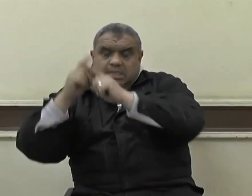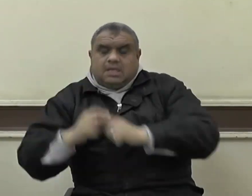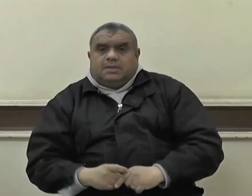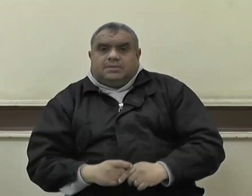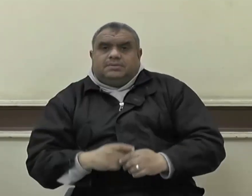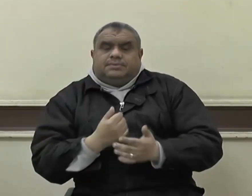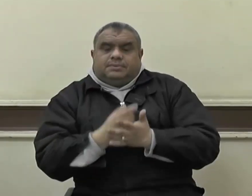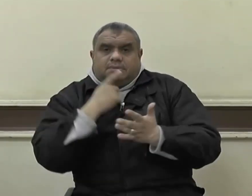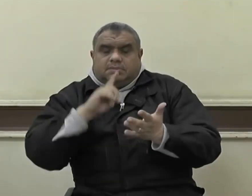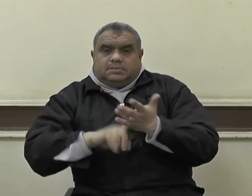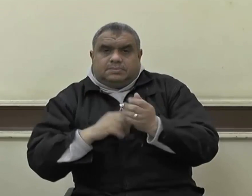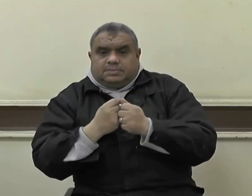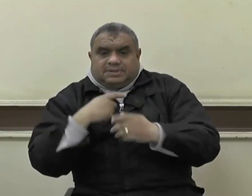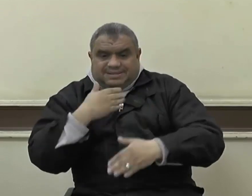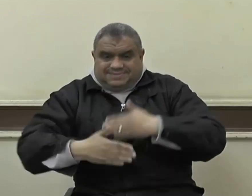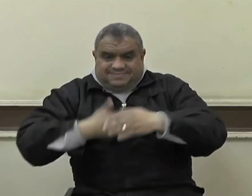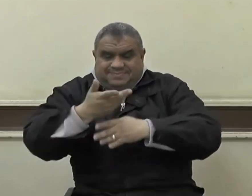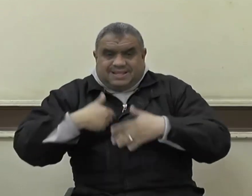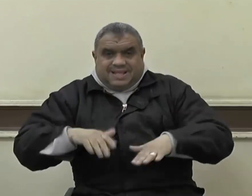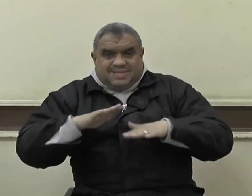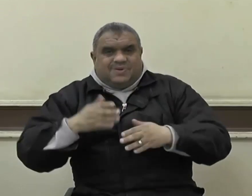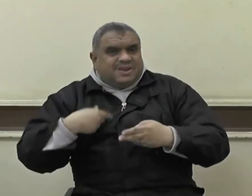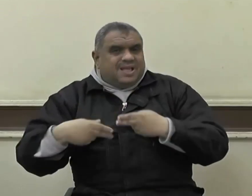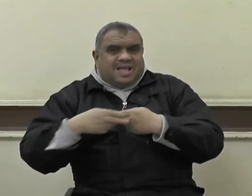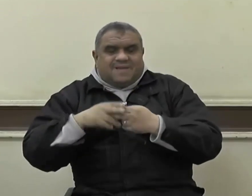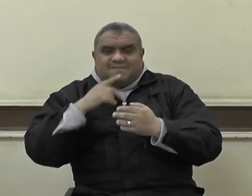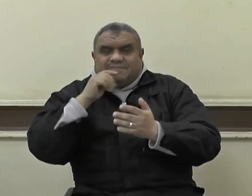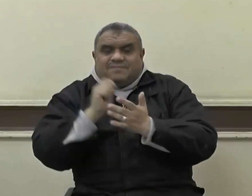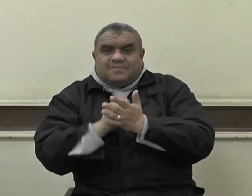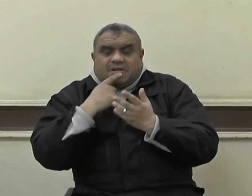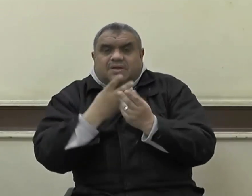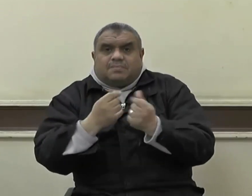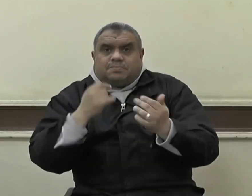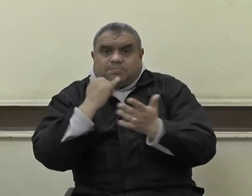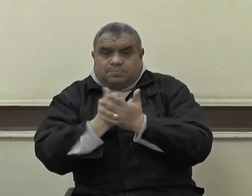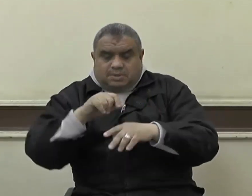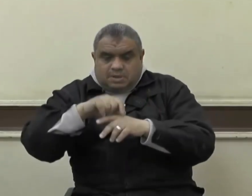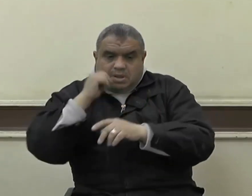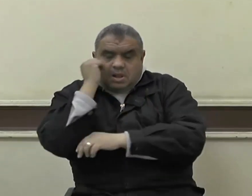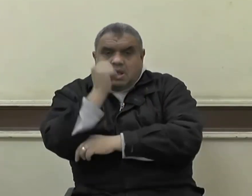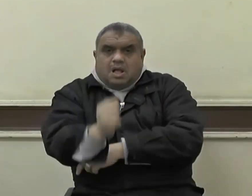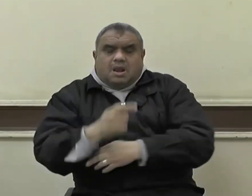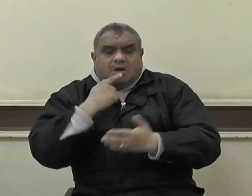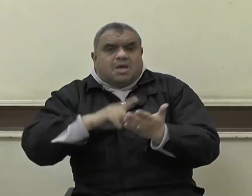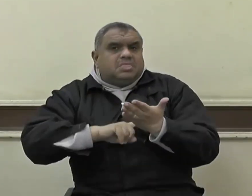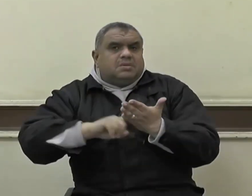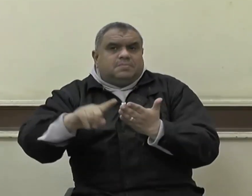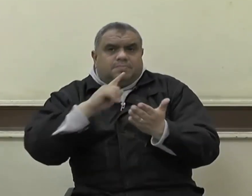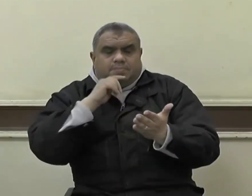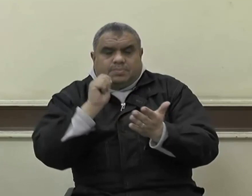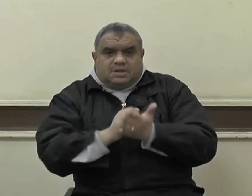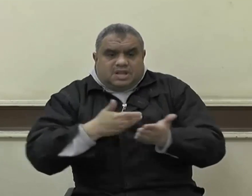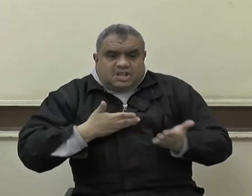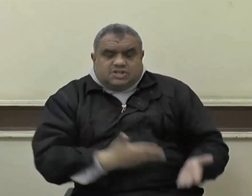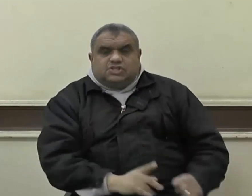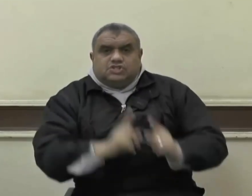فإنه يتمنى أن يرجع فيقتل عشر مرات لما يرى من